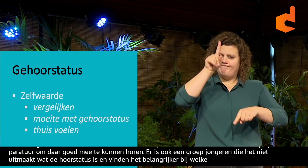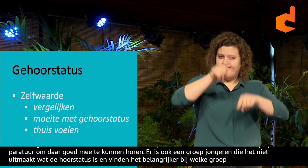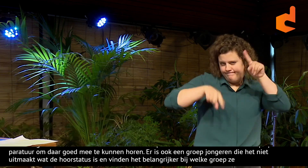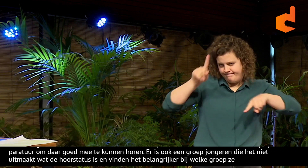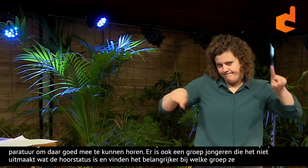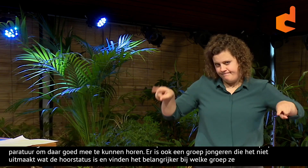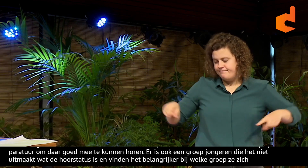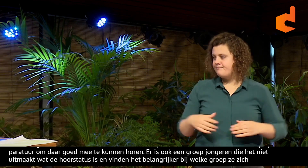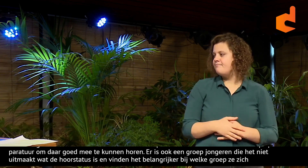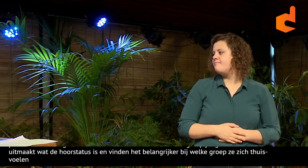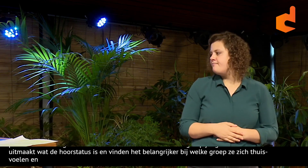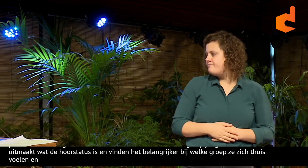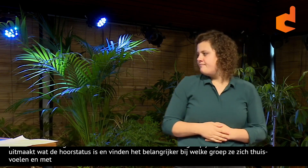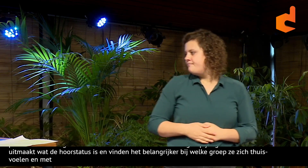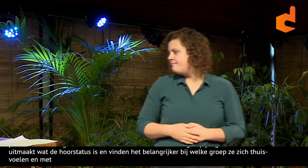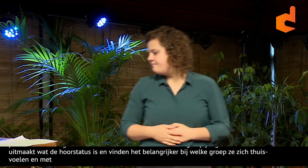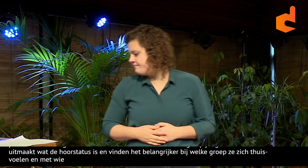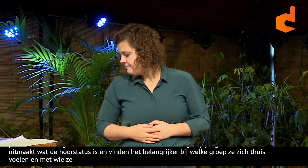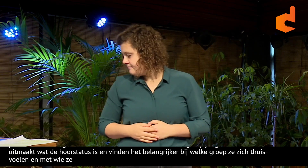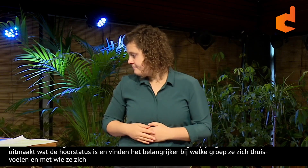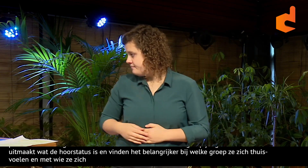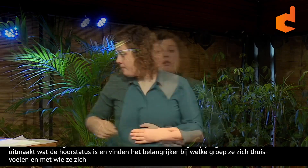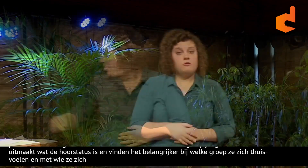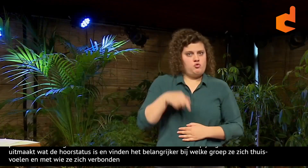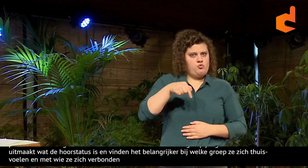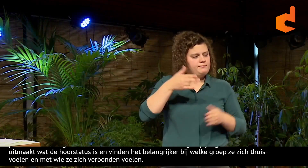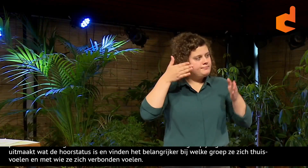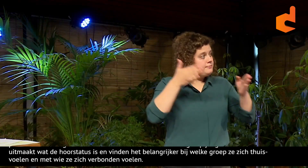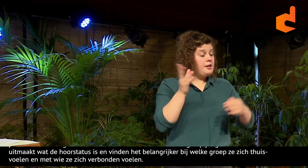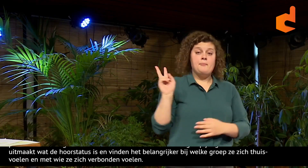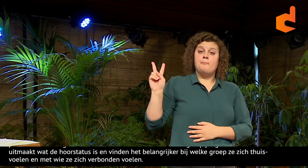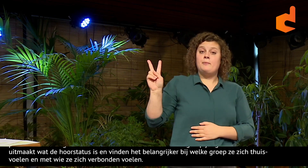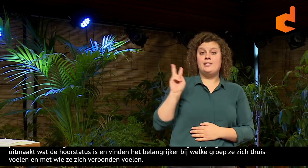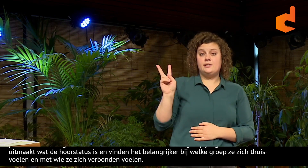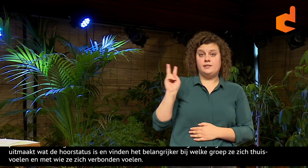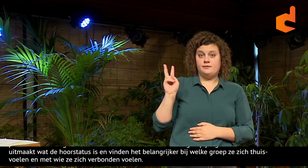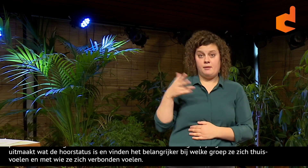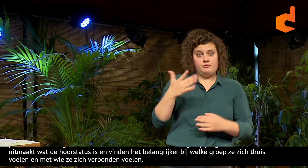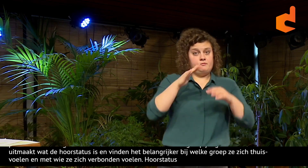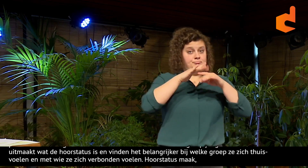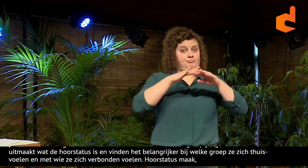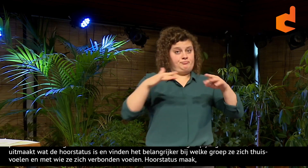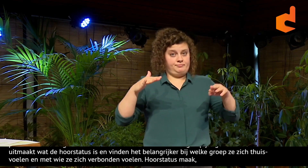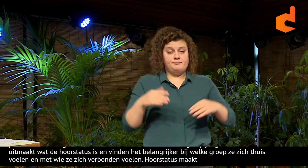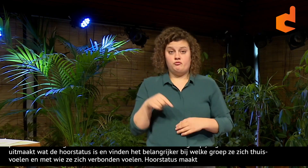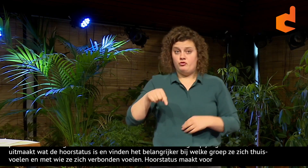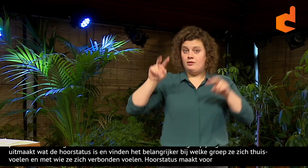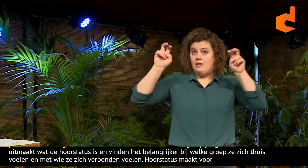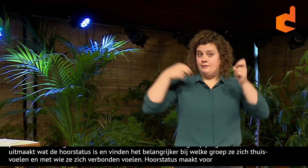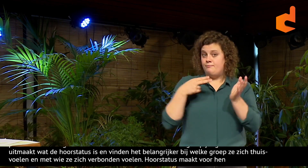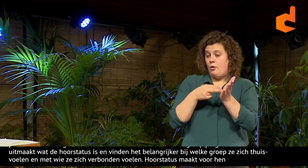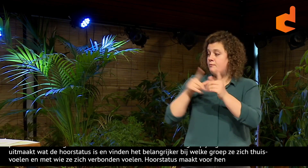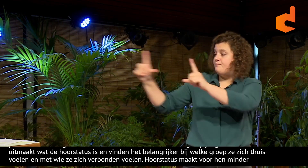En met wie ze zich verbonden voelen. En de hoorstatus maakt voor hen minder uit. Ook daar zien we onderlinge verschillen.